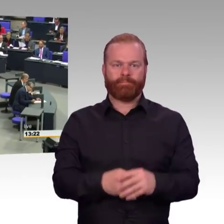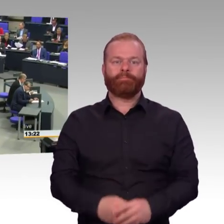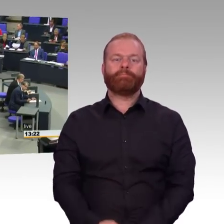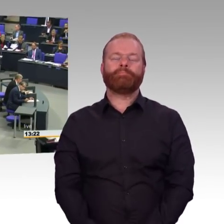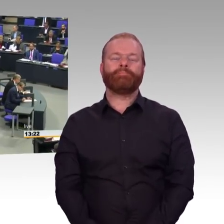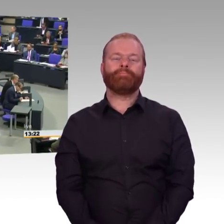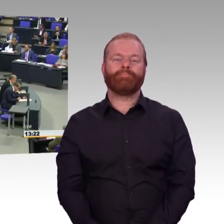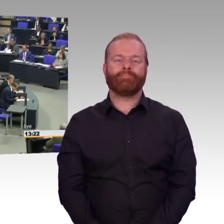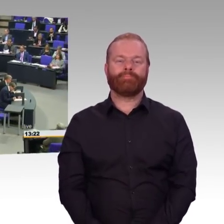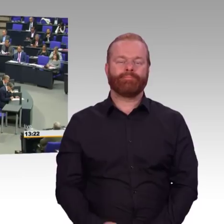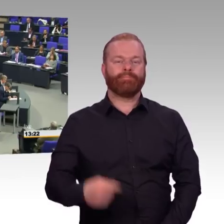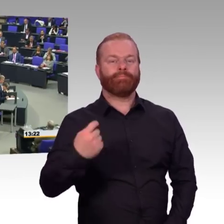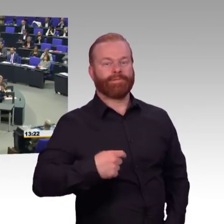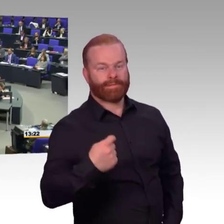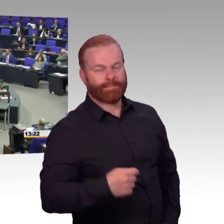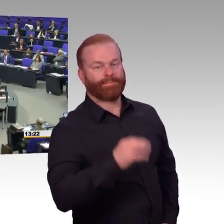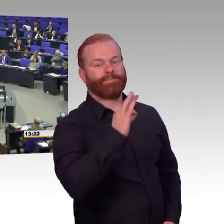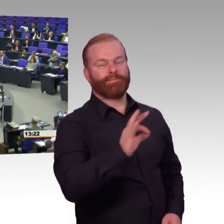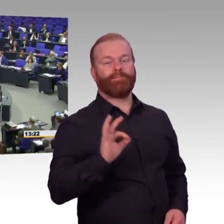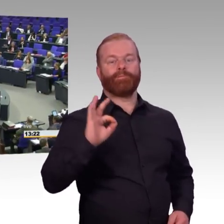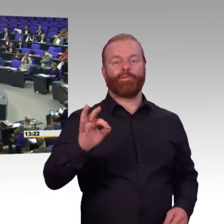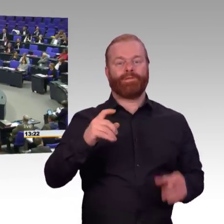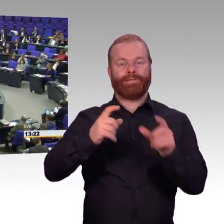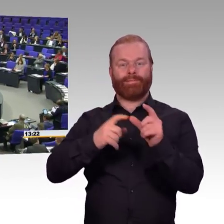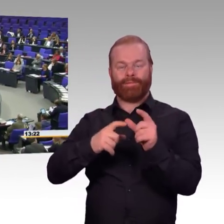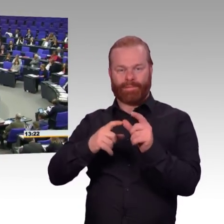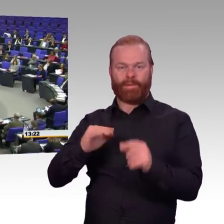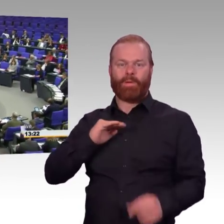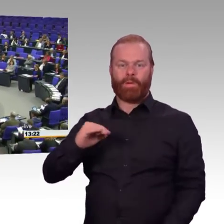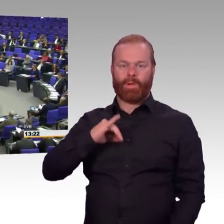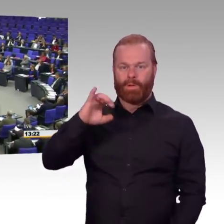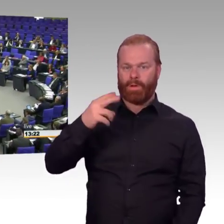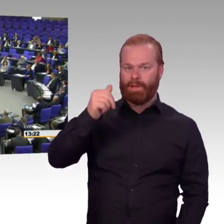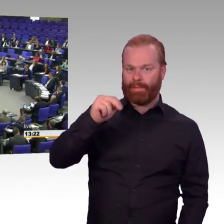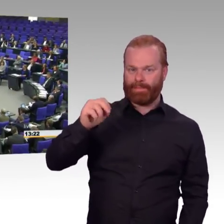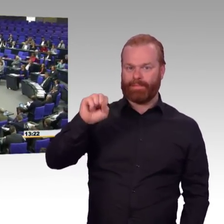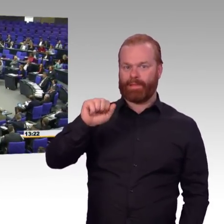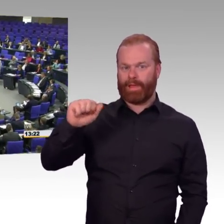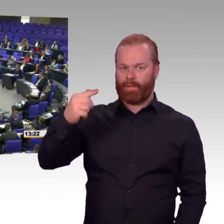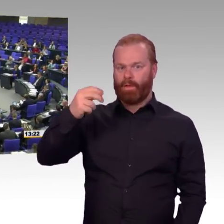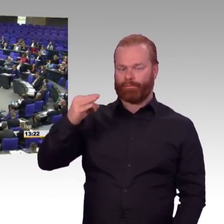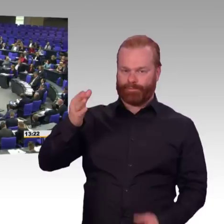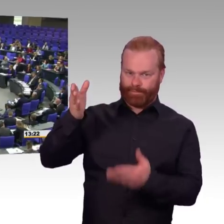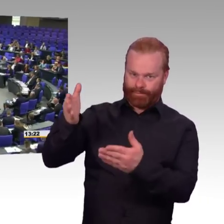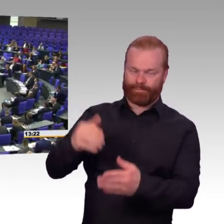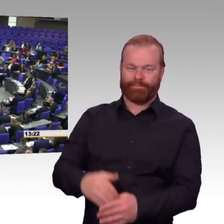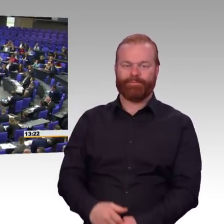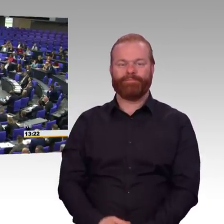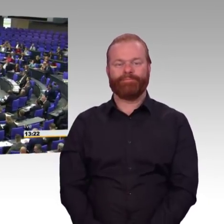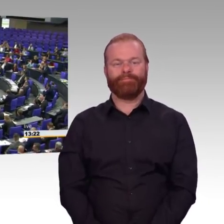Sehr geehrter Herr Präsident, liebe Kolleginnen und Kollegen, von den Grünen jetzt mal besonders und direkt angesprochen. Ich kann, und will das